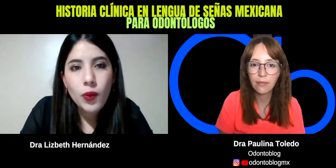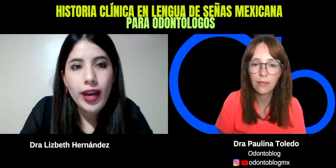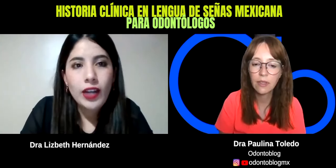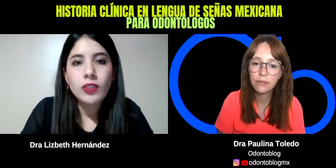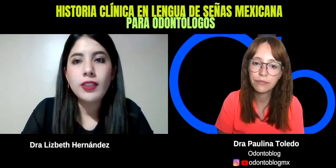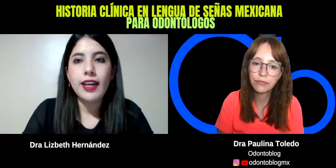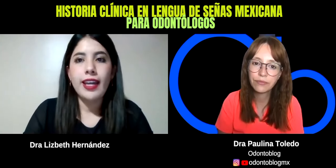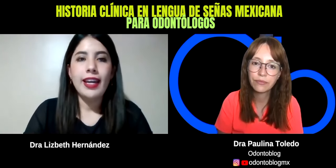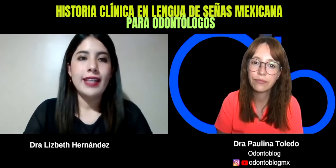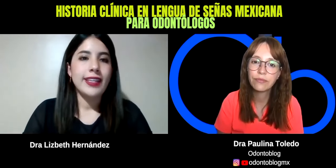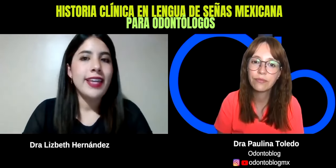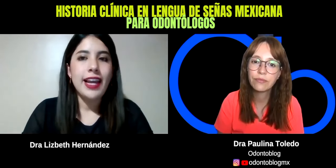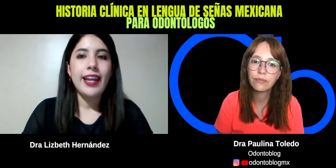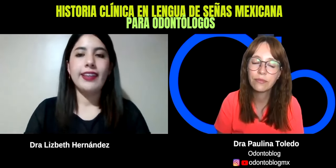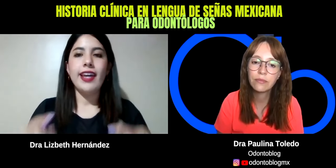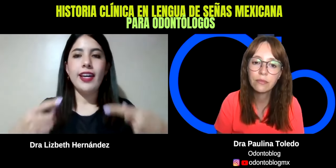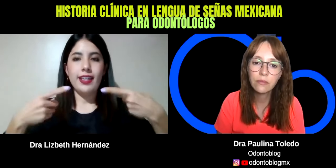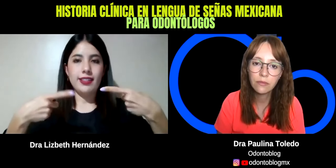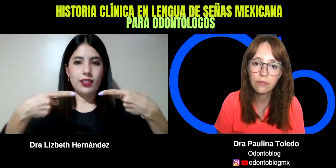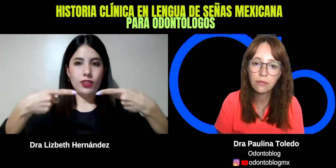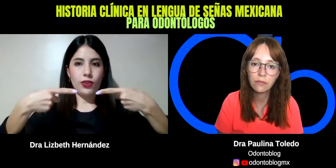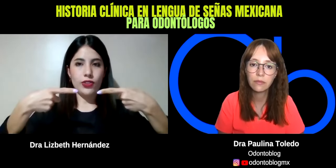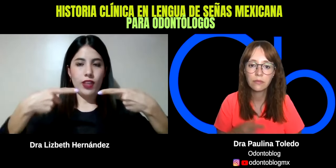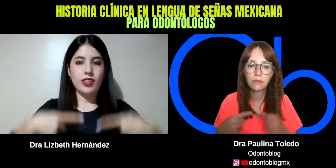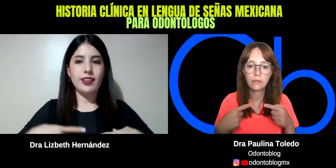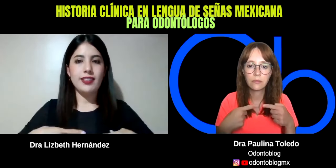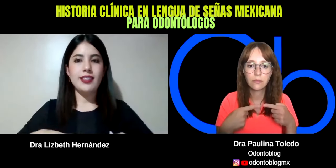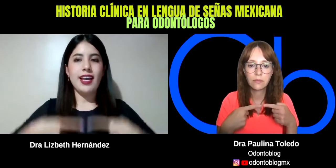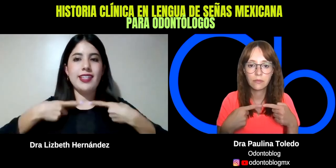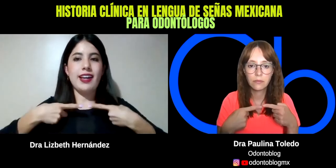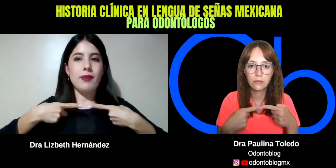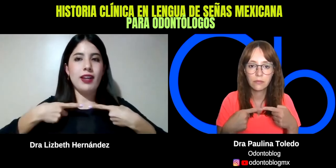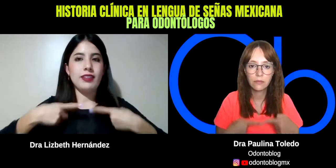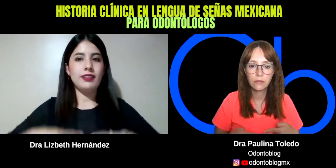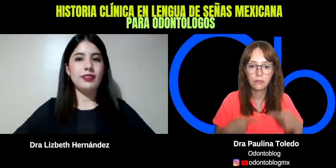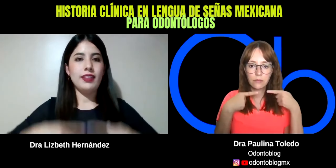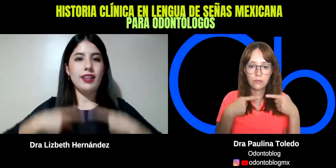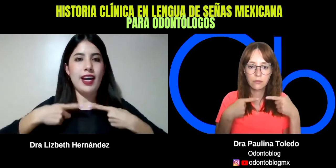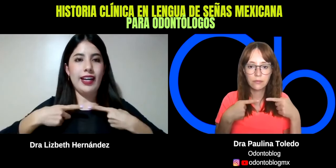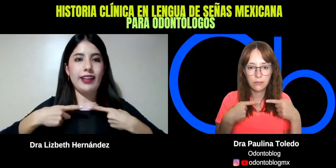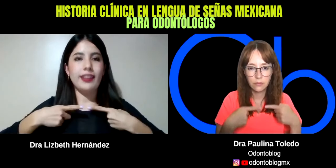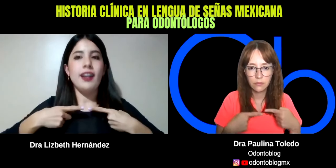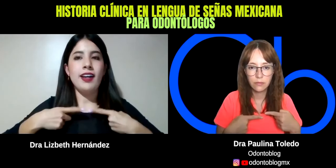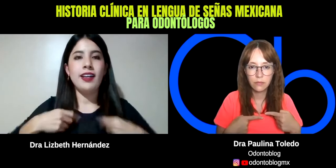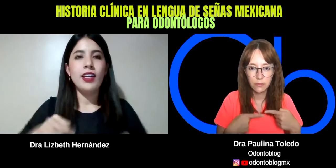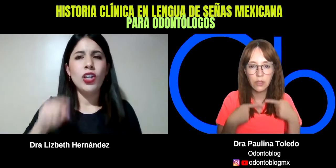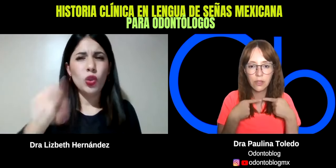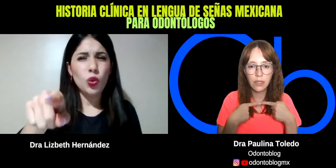o algo, la seña de alergia es con los dedos índices hacia arriba. Alergia, ajá. ¿Tú,